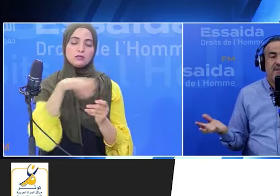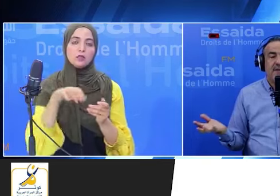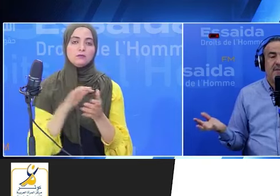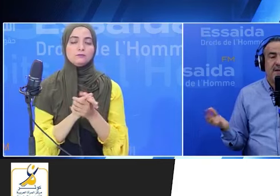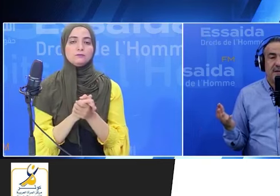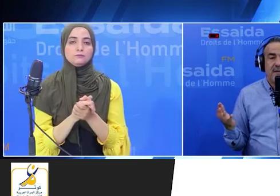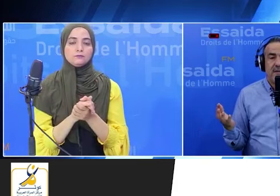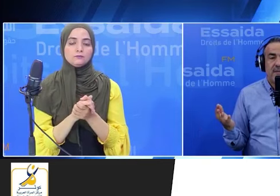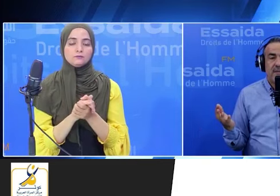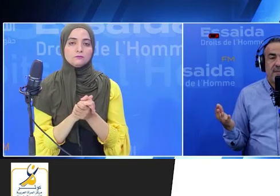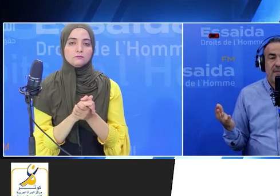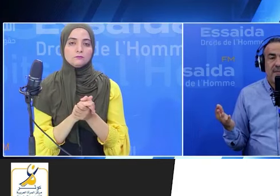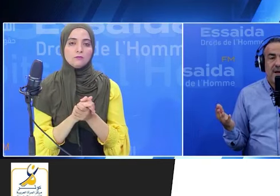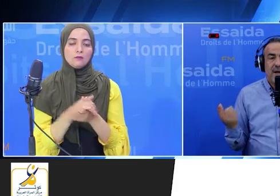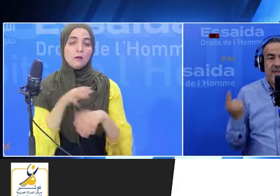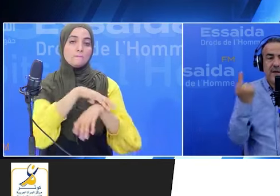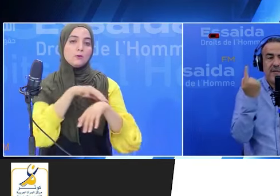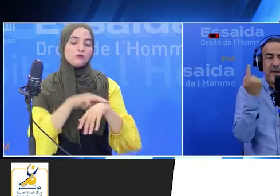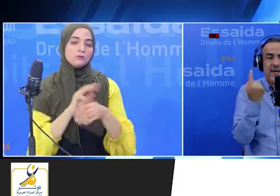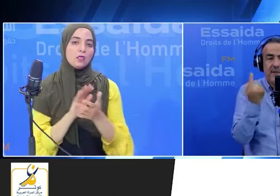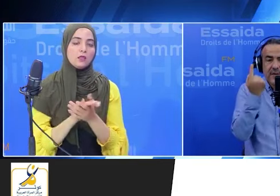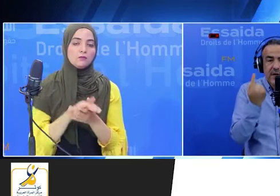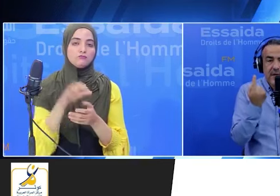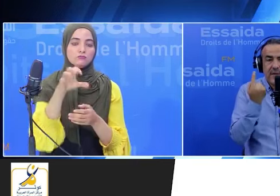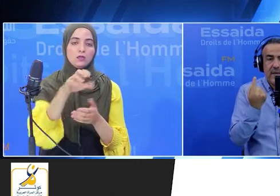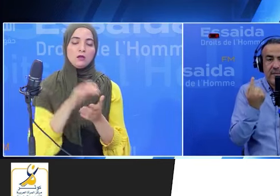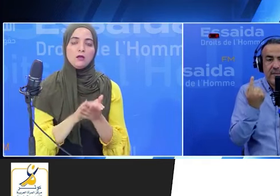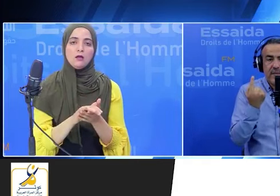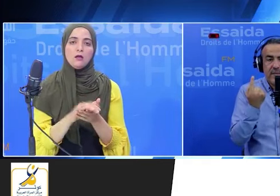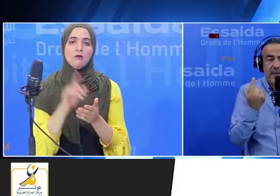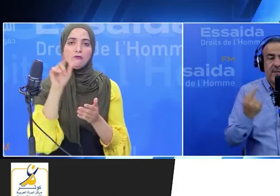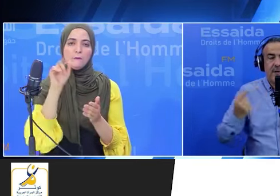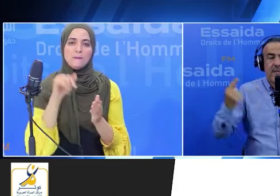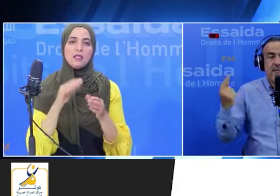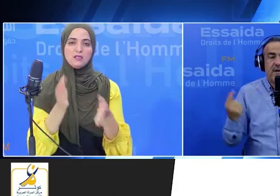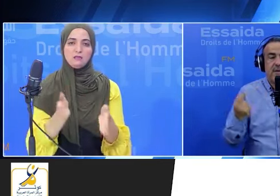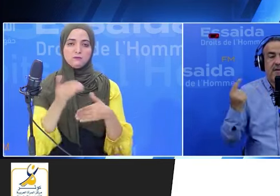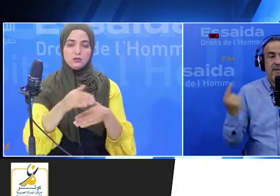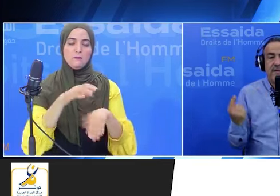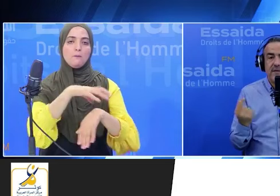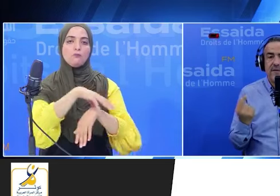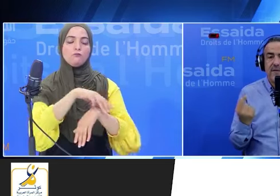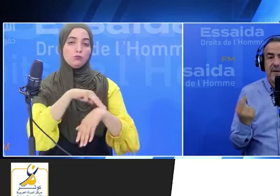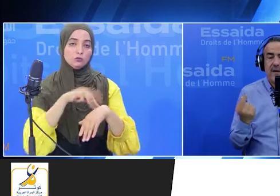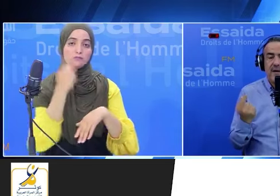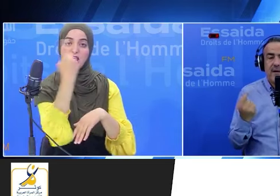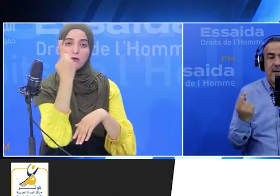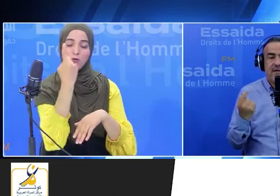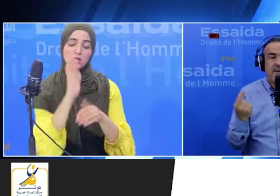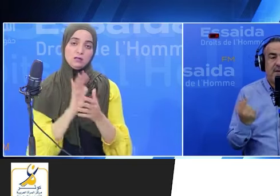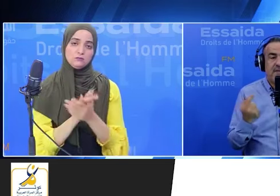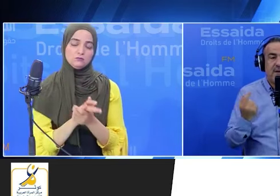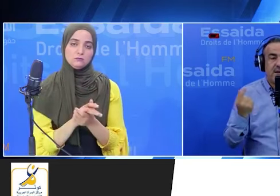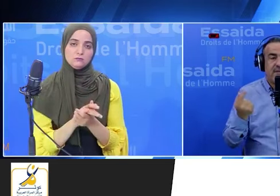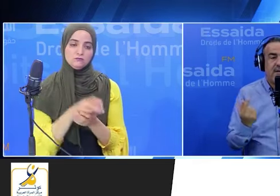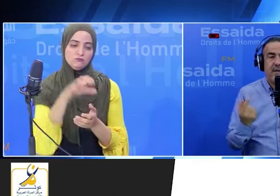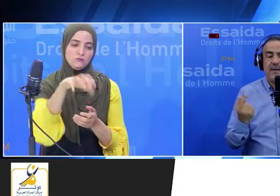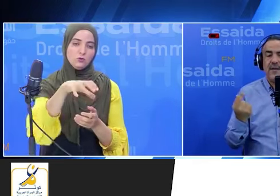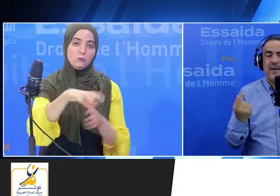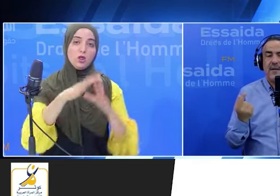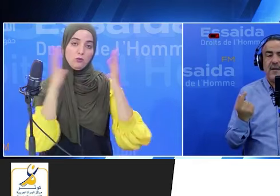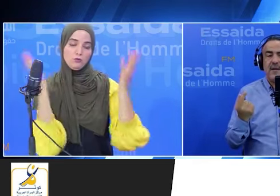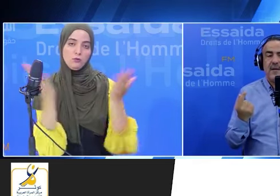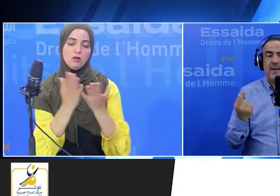جمعت معتمديات تم تقسيمات فيها معتمدية واحدة بعد تبرها معتمدية كبيرة وفيها برشة سكان خمس سبعينان في تقريب